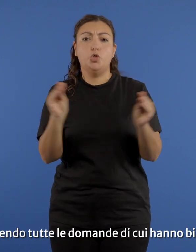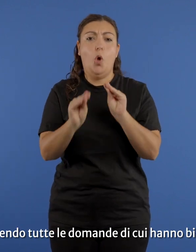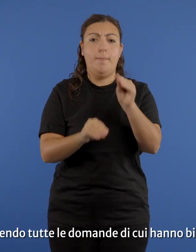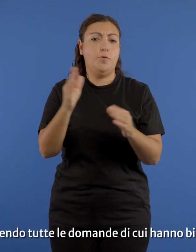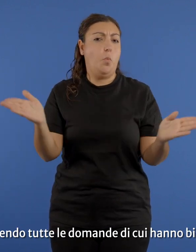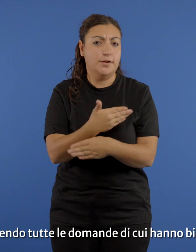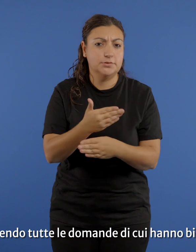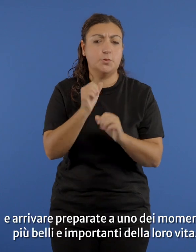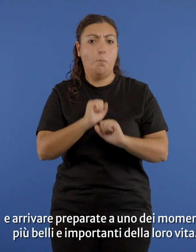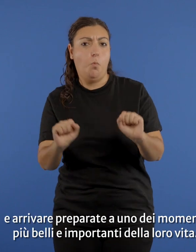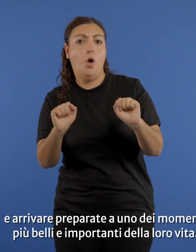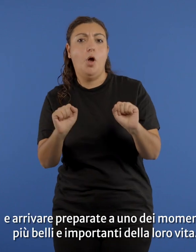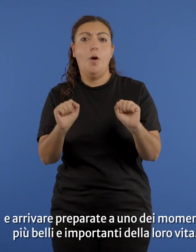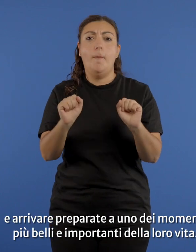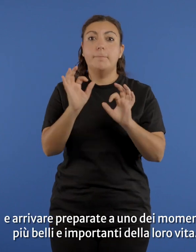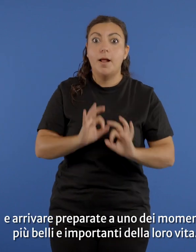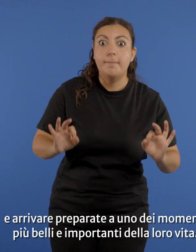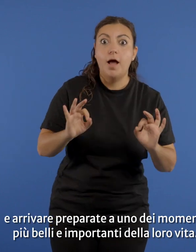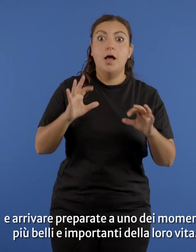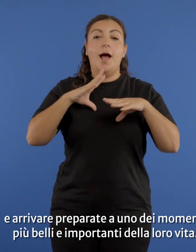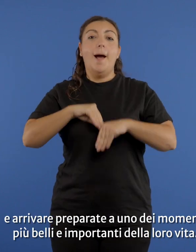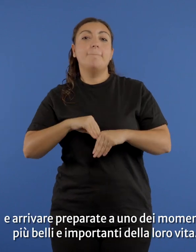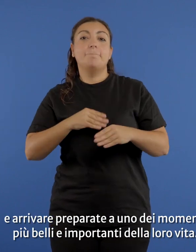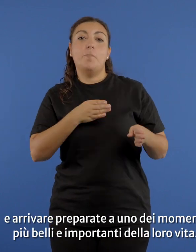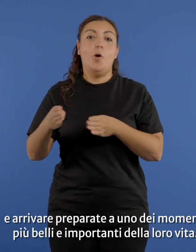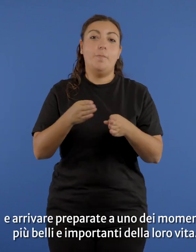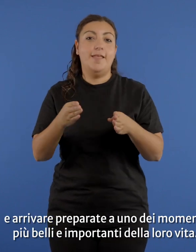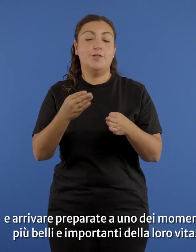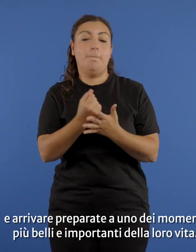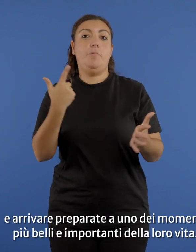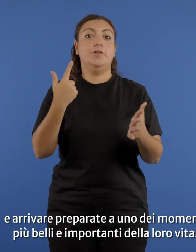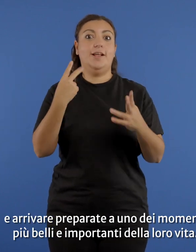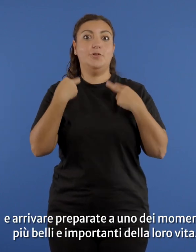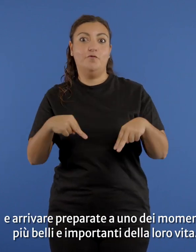bisogno e arrivare preparate ad uno dei momenti più belli ed importanti della loro vita.